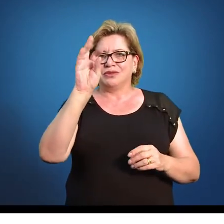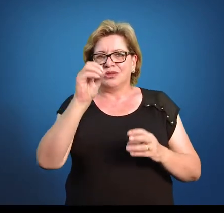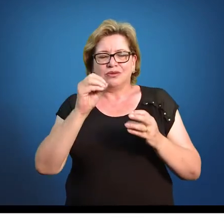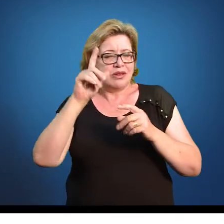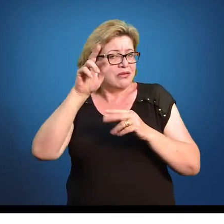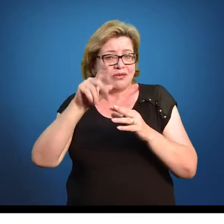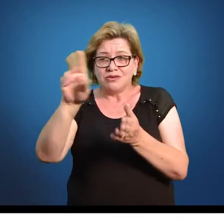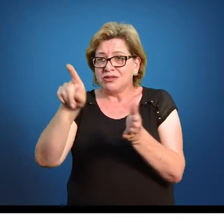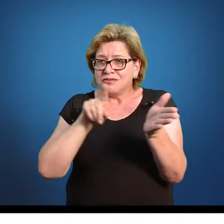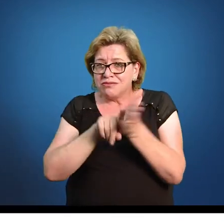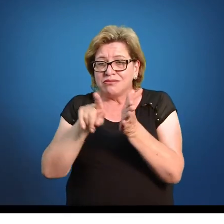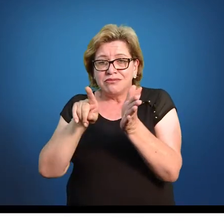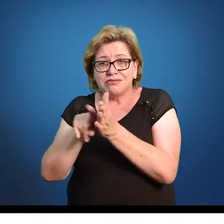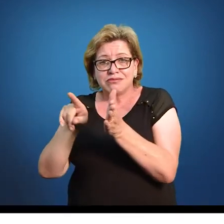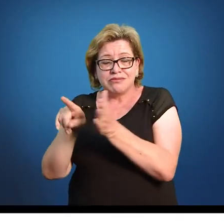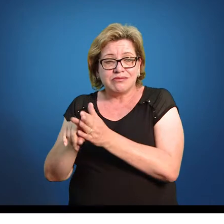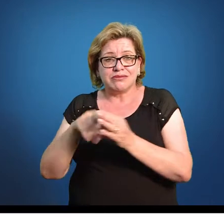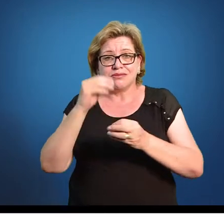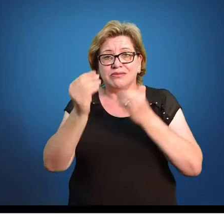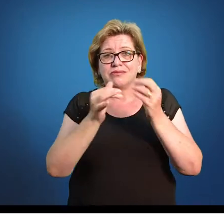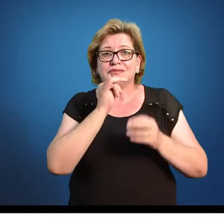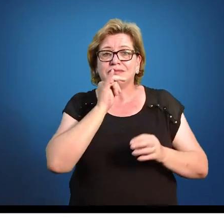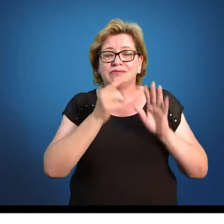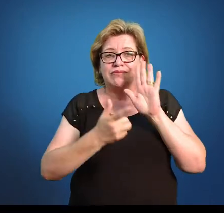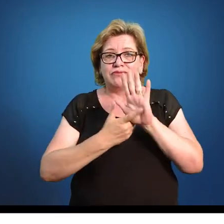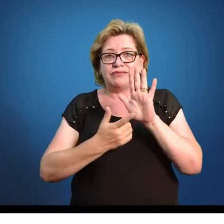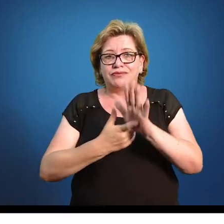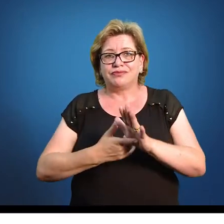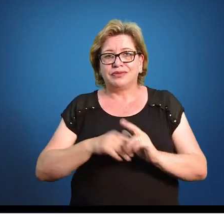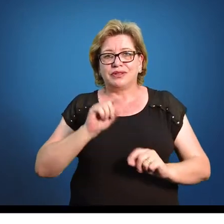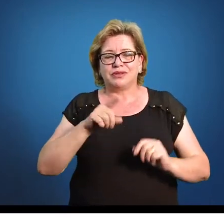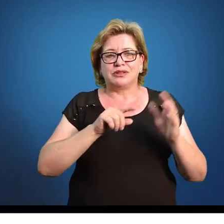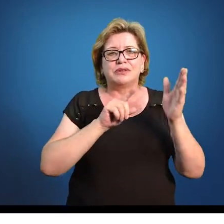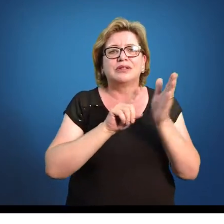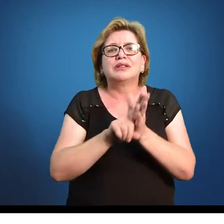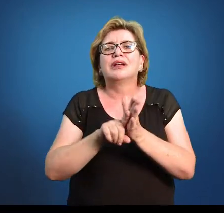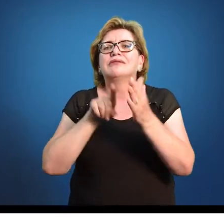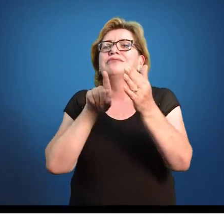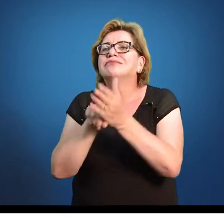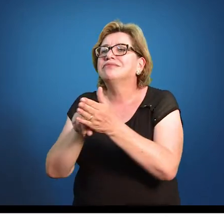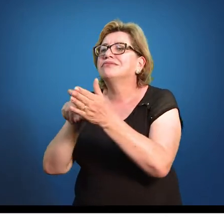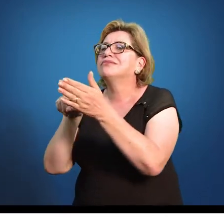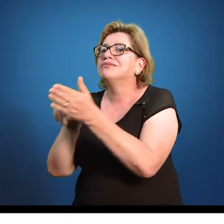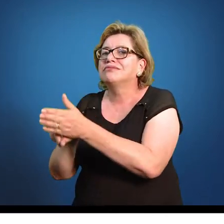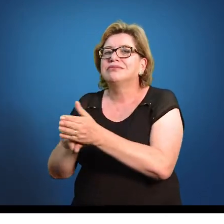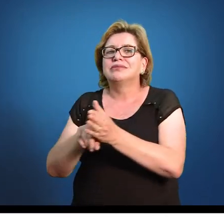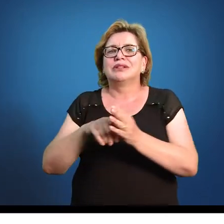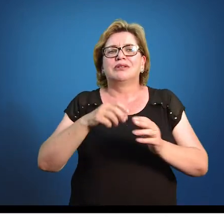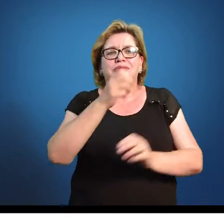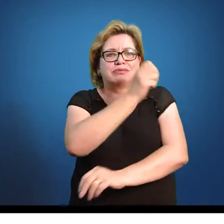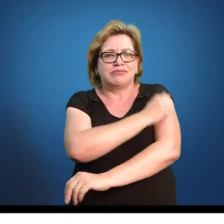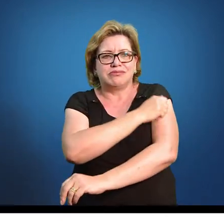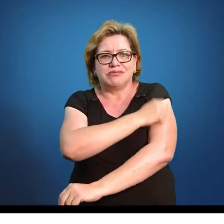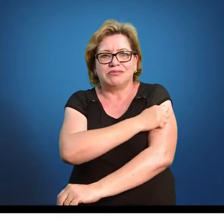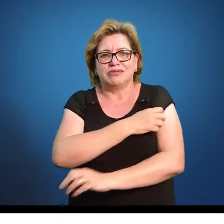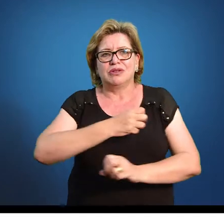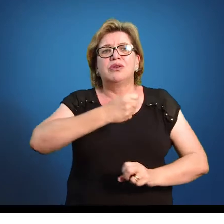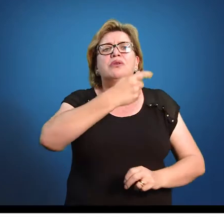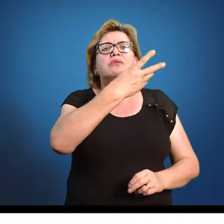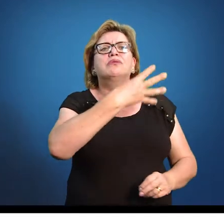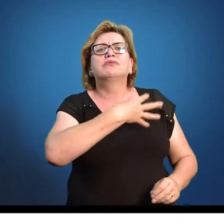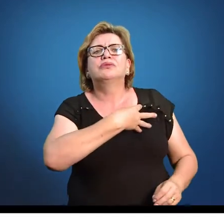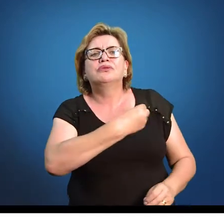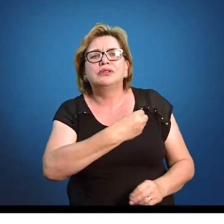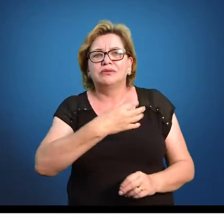eles foram coletados. Então aqui para dar um exemplo, era como se eu tivesse perguntado para cada um dos alunos presentes, aqueles que têm filho,